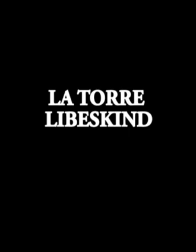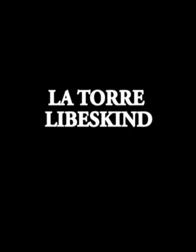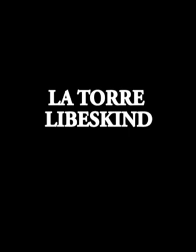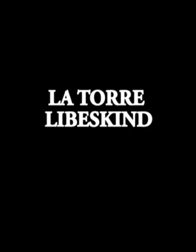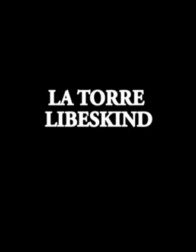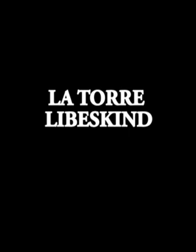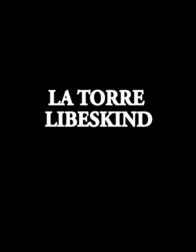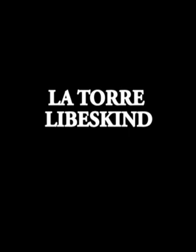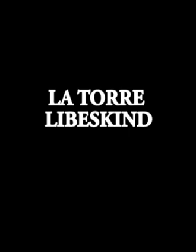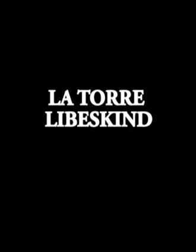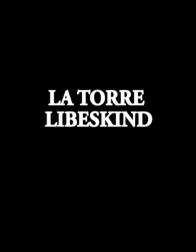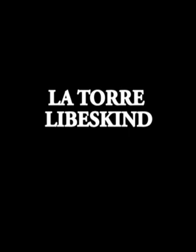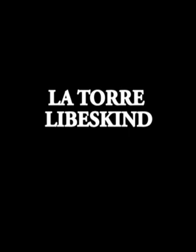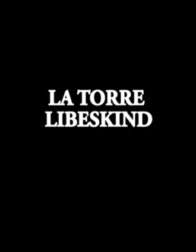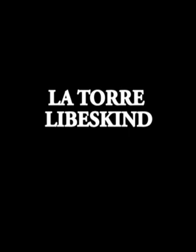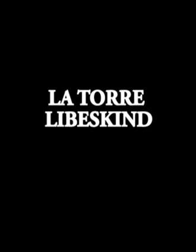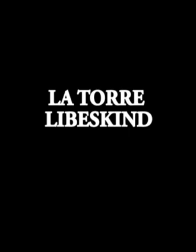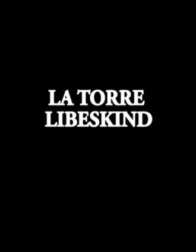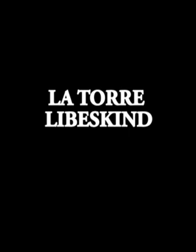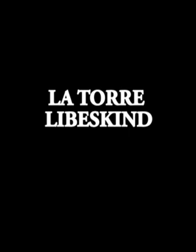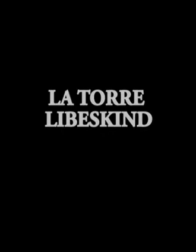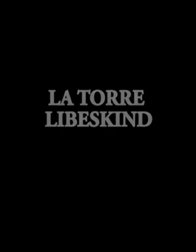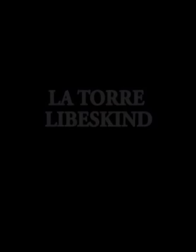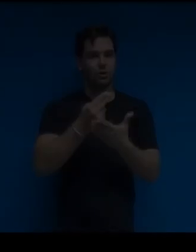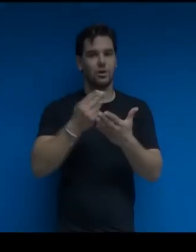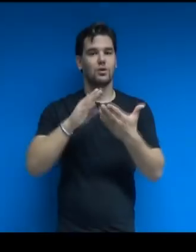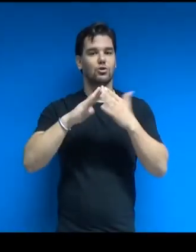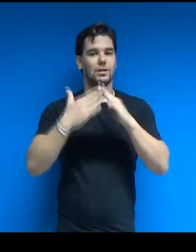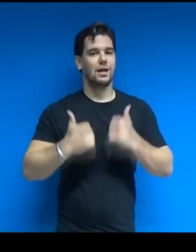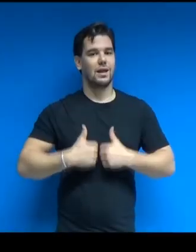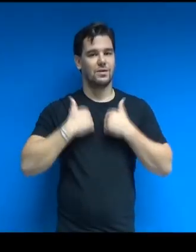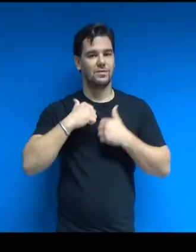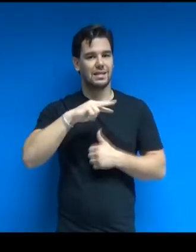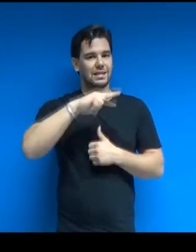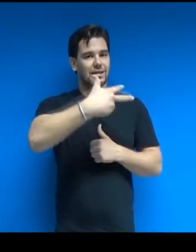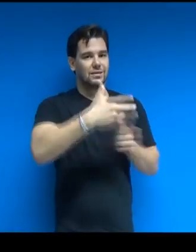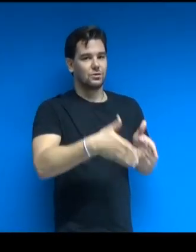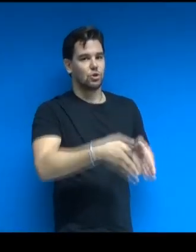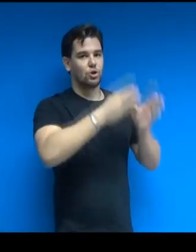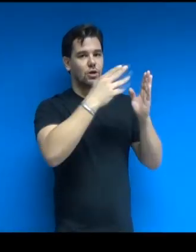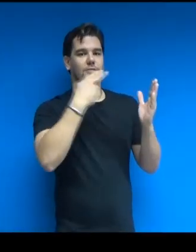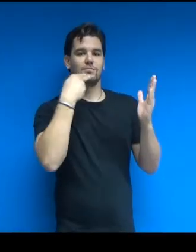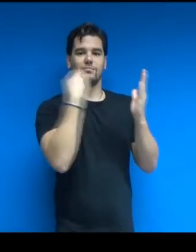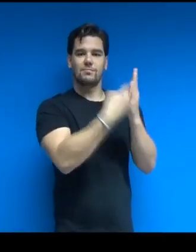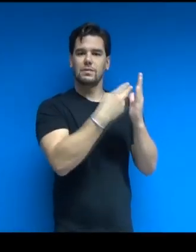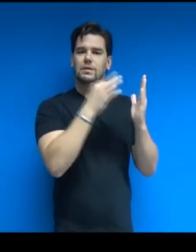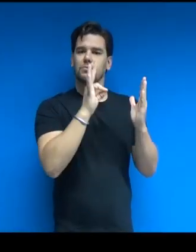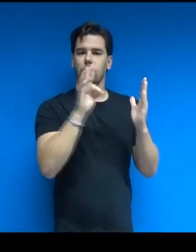numero 4, deve il suo soprannome, il Curvo, alla forma